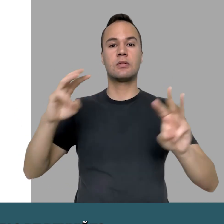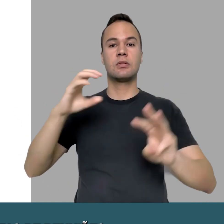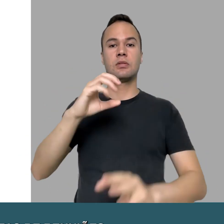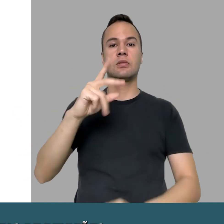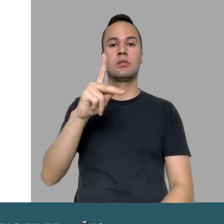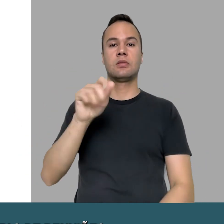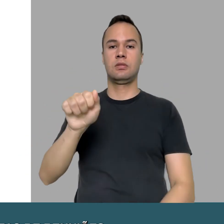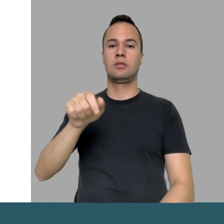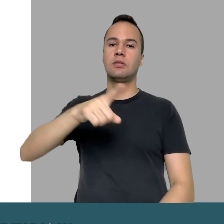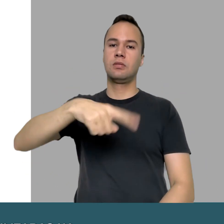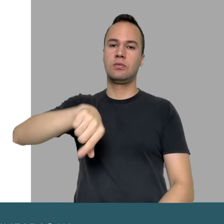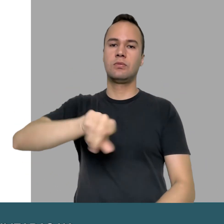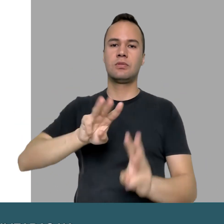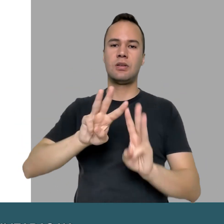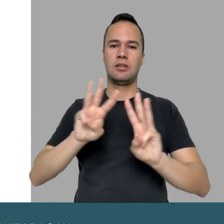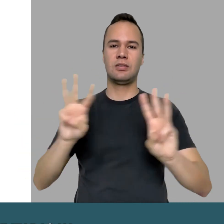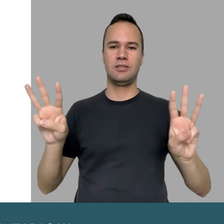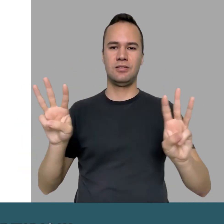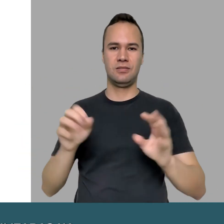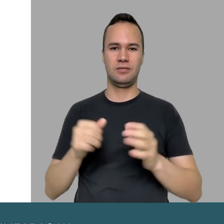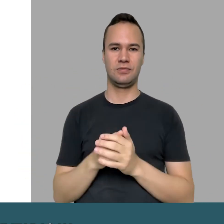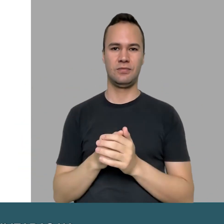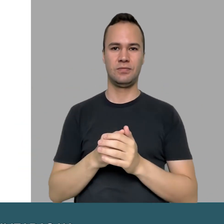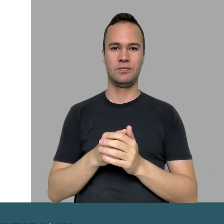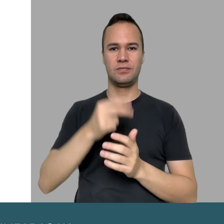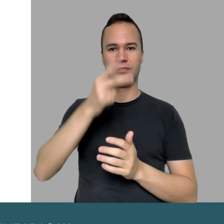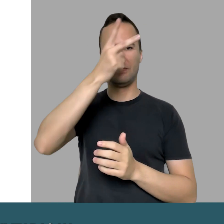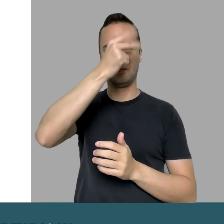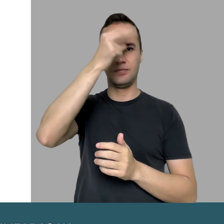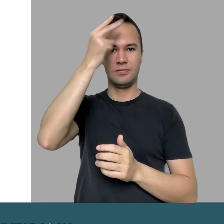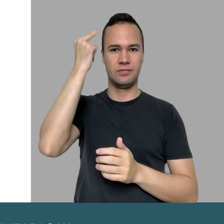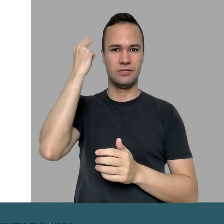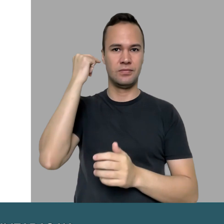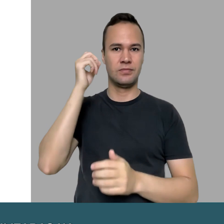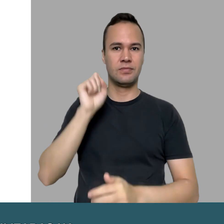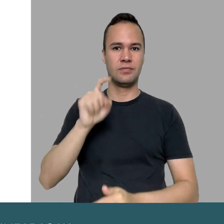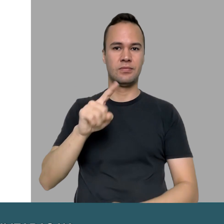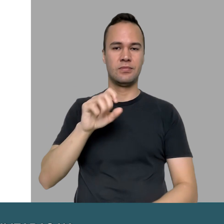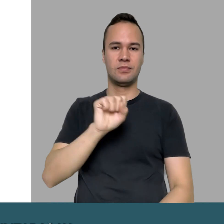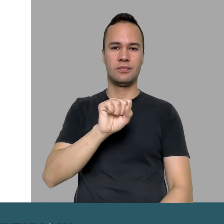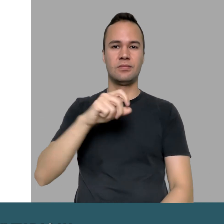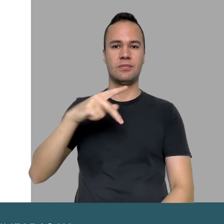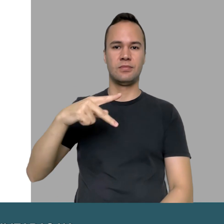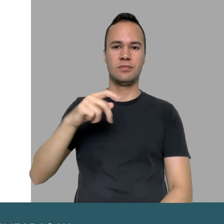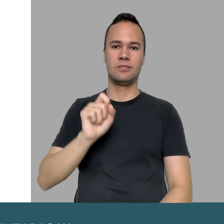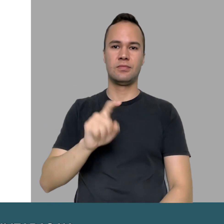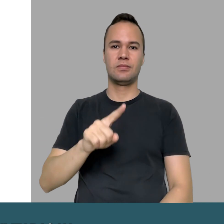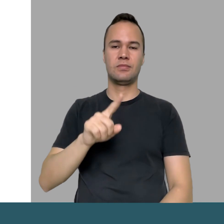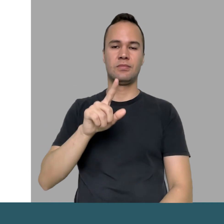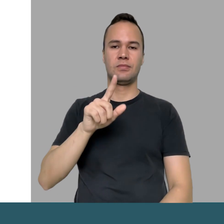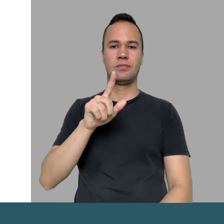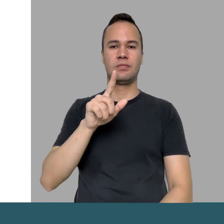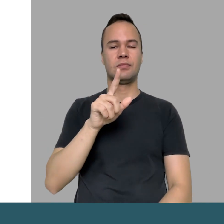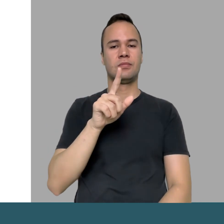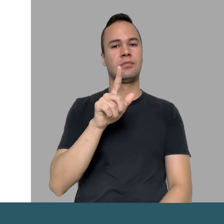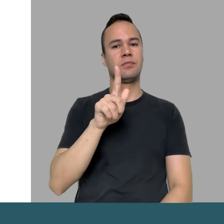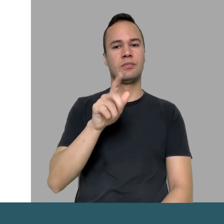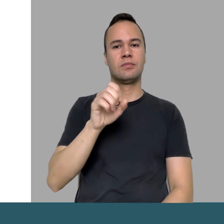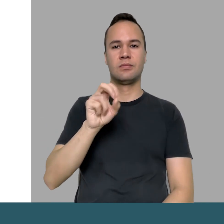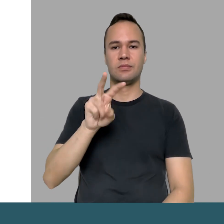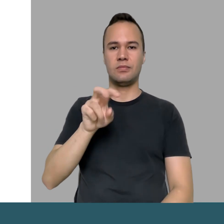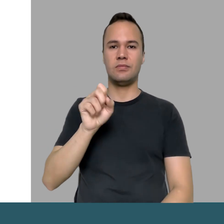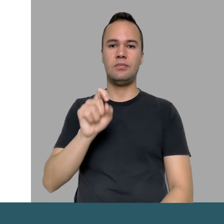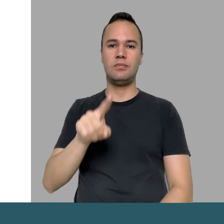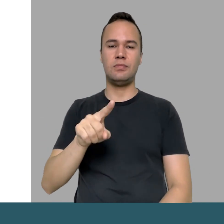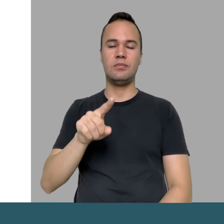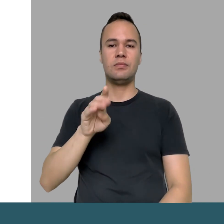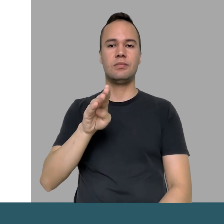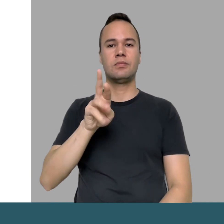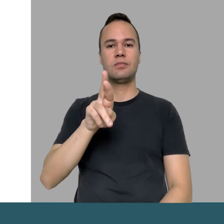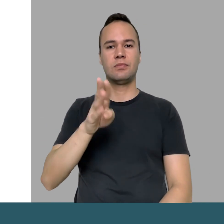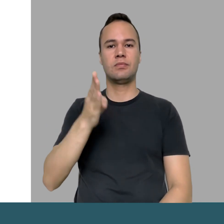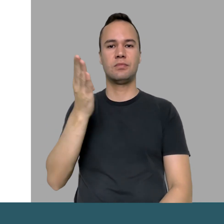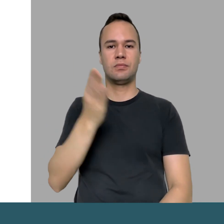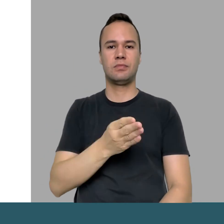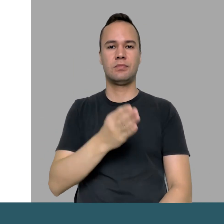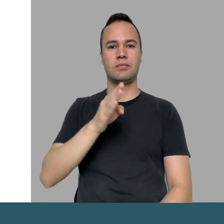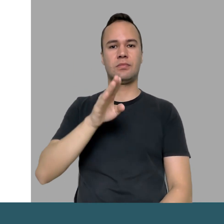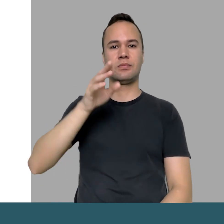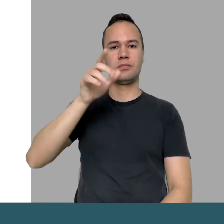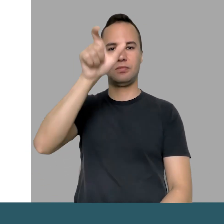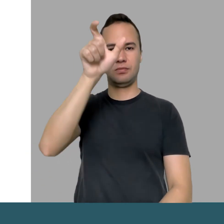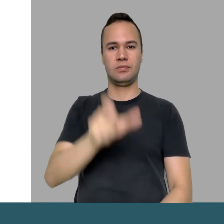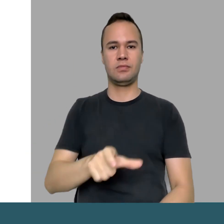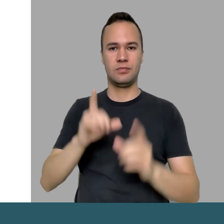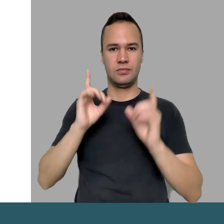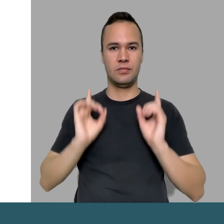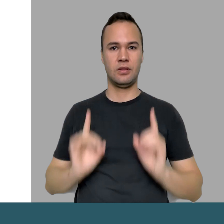diário oficial e disponibilizadas na página da CPA em nosso site, prefeitura.sp.gov